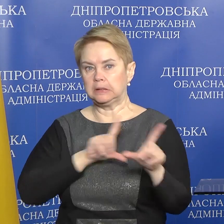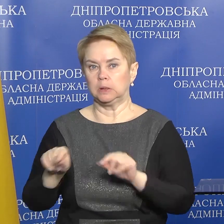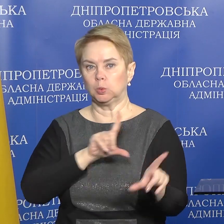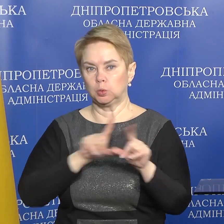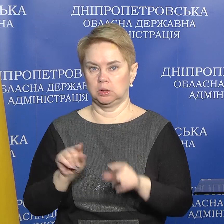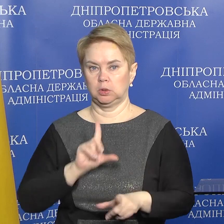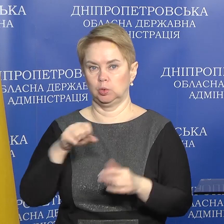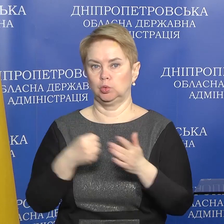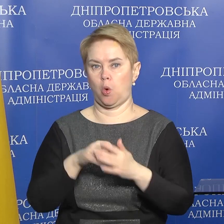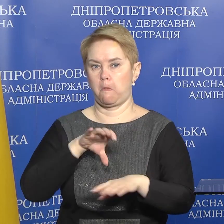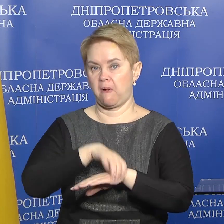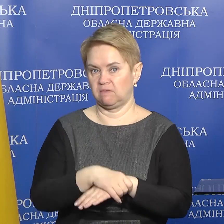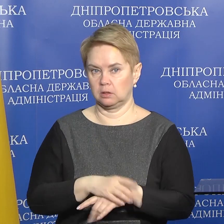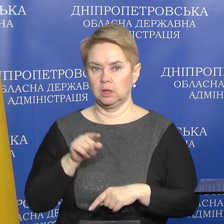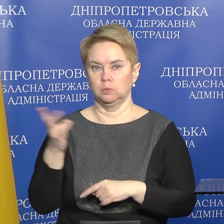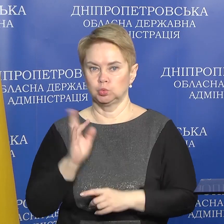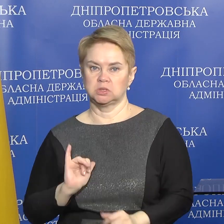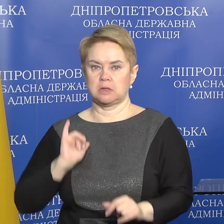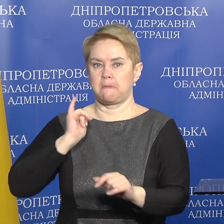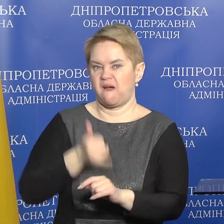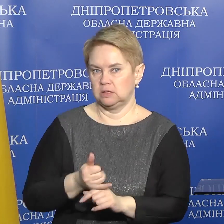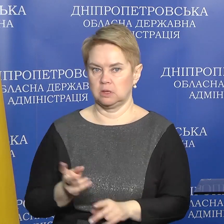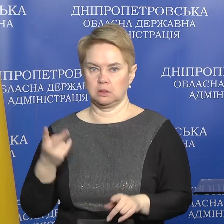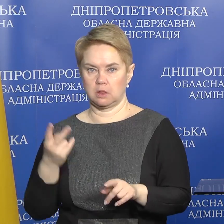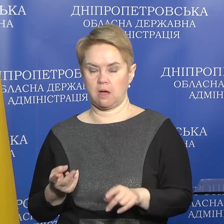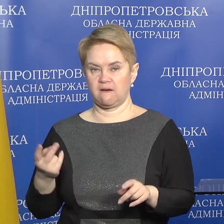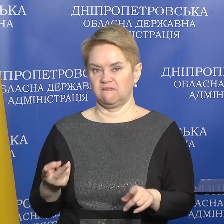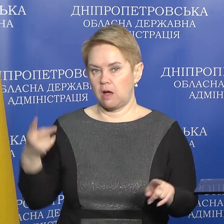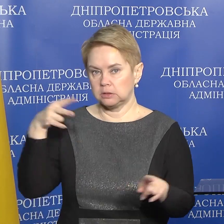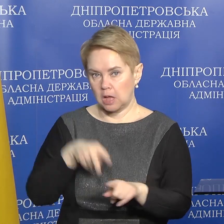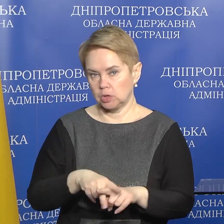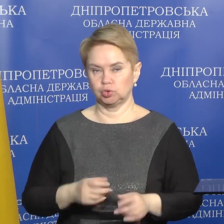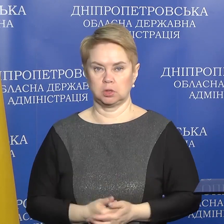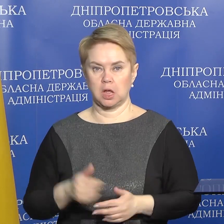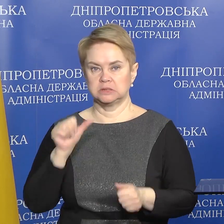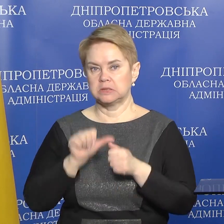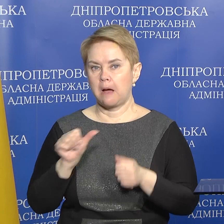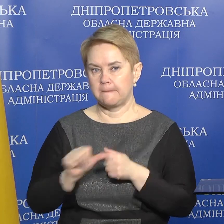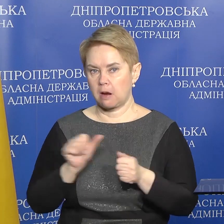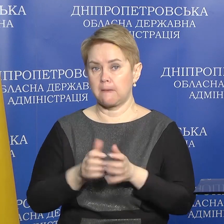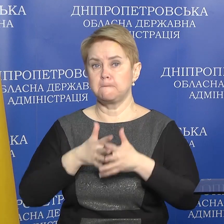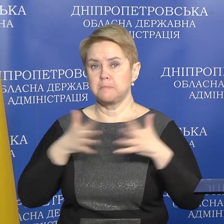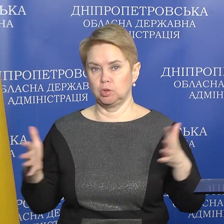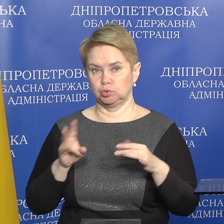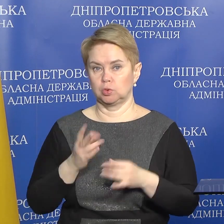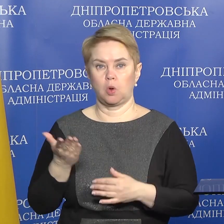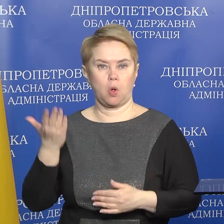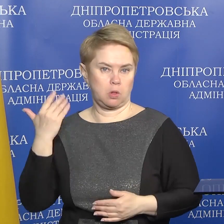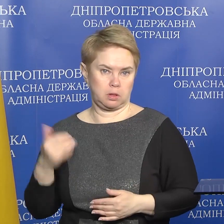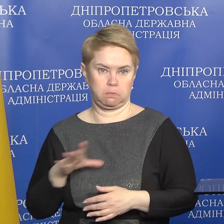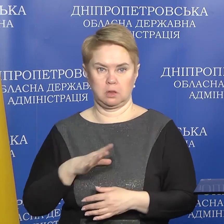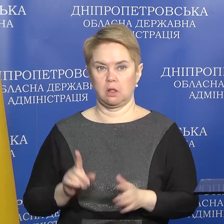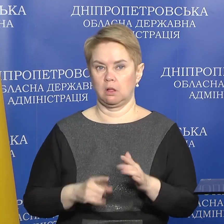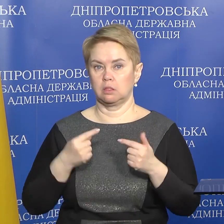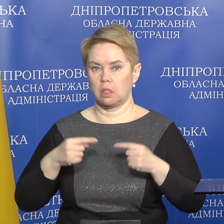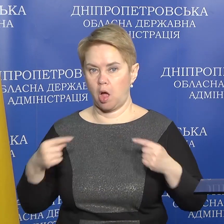доїжджають до Павлограда. Їм там треба заправлятися, навантаження на заправки більше, ніж коли було б